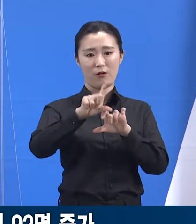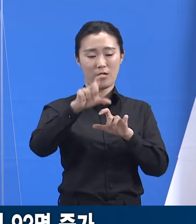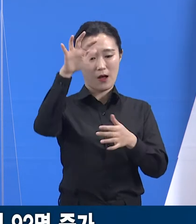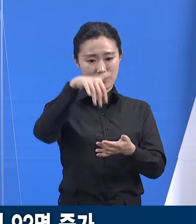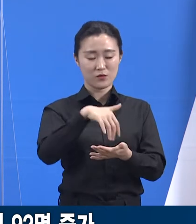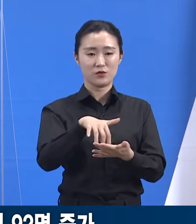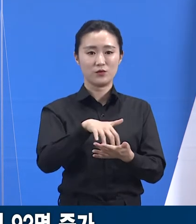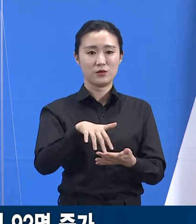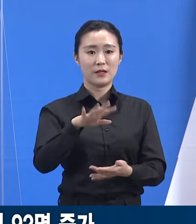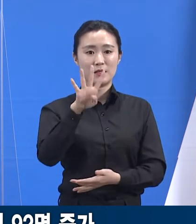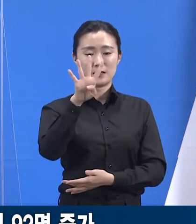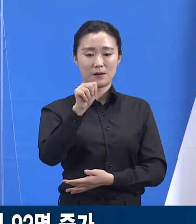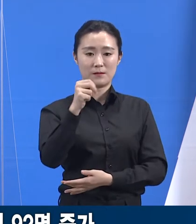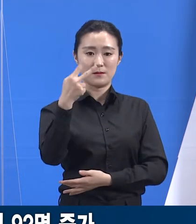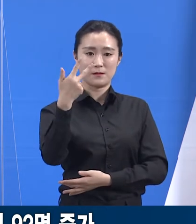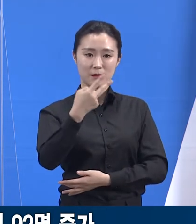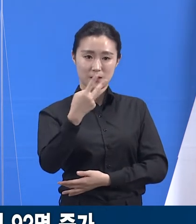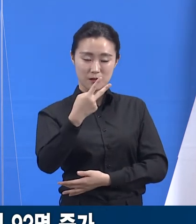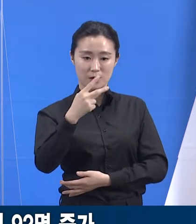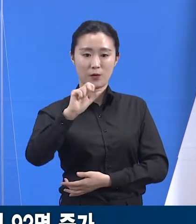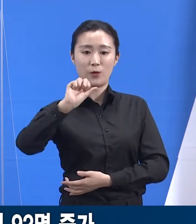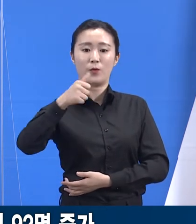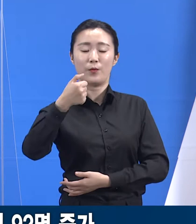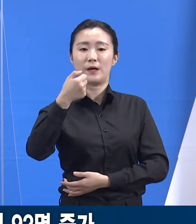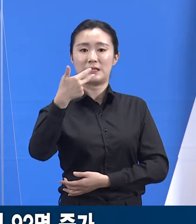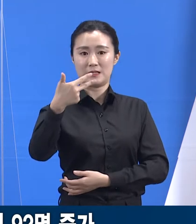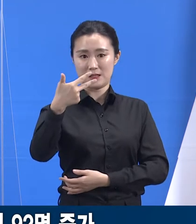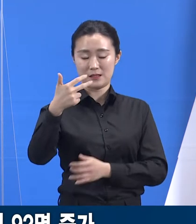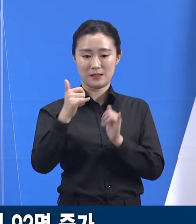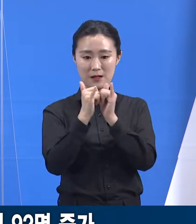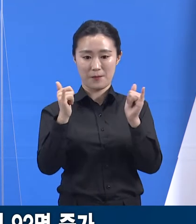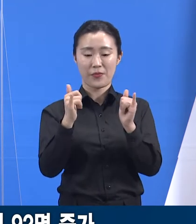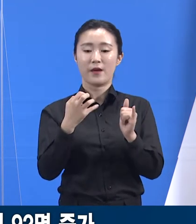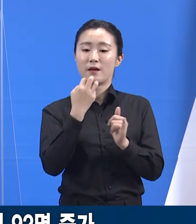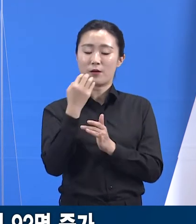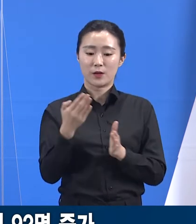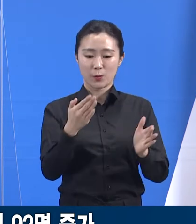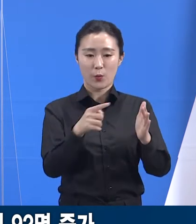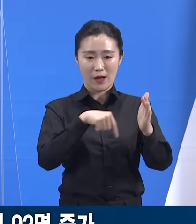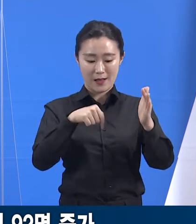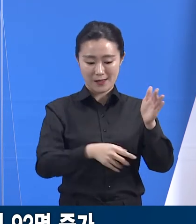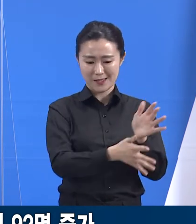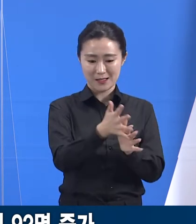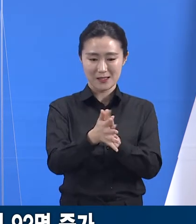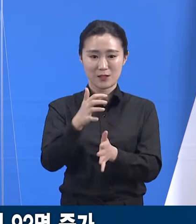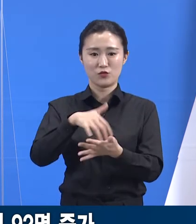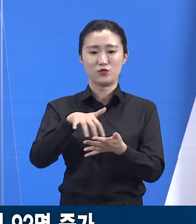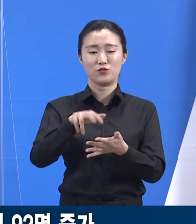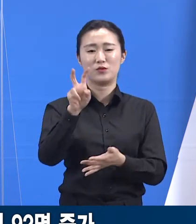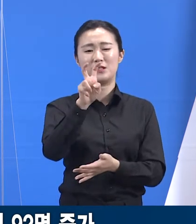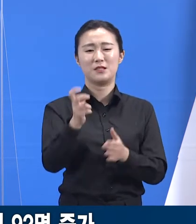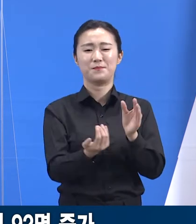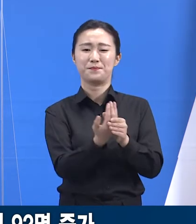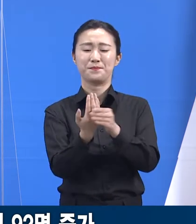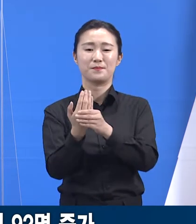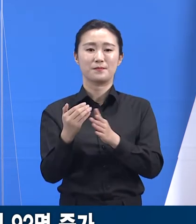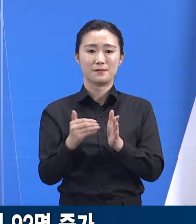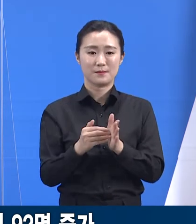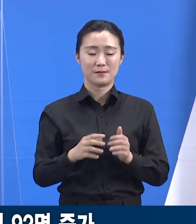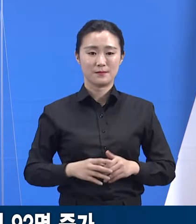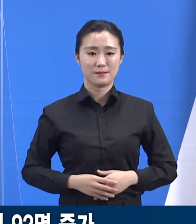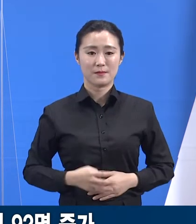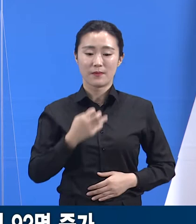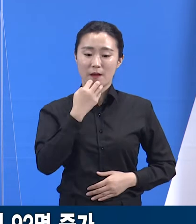,507명으로 도내 20개 시군에서 확진자가 발생하였습니다. 국내 발생이